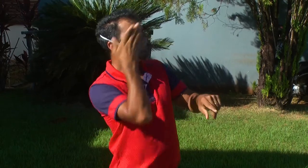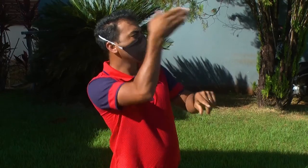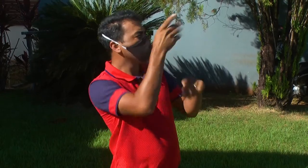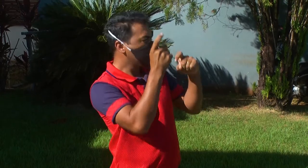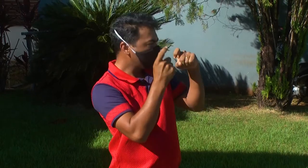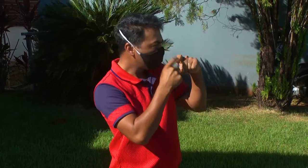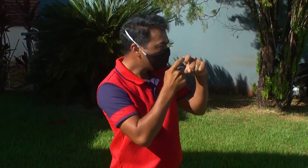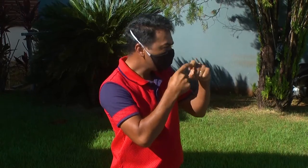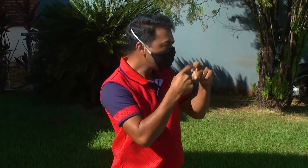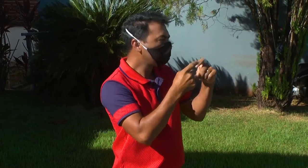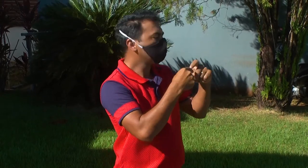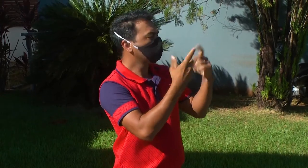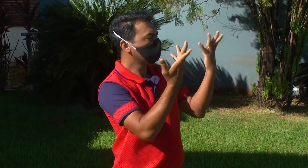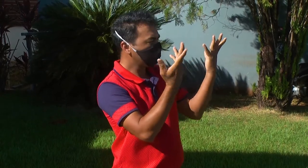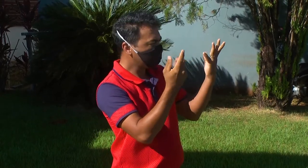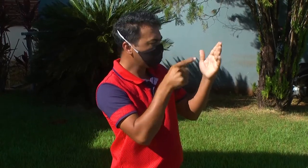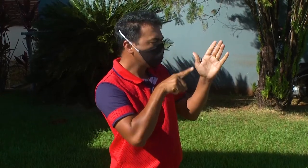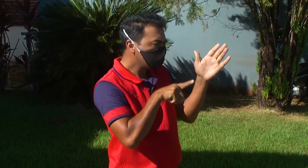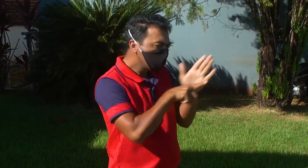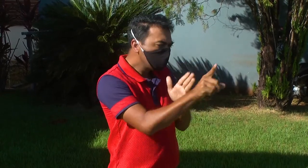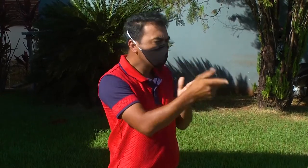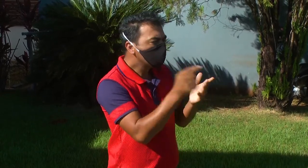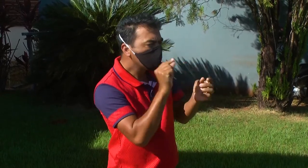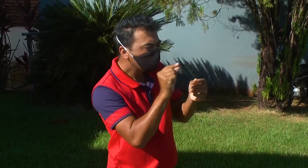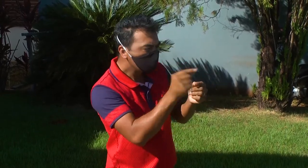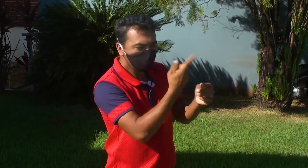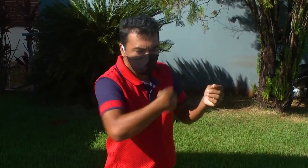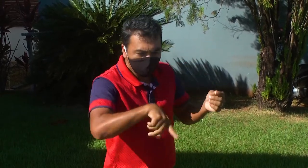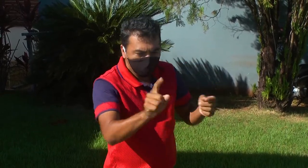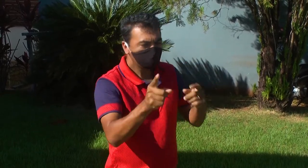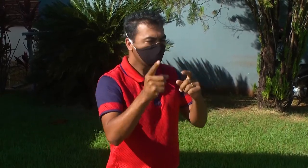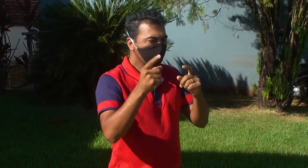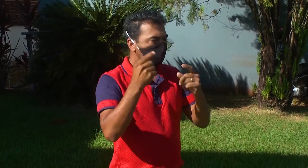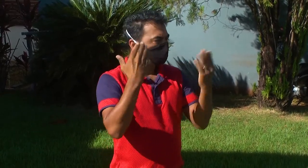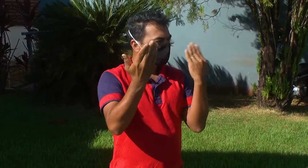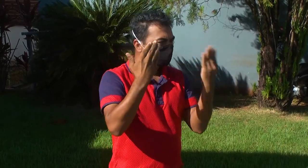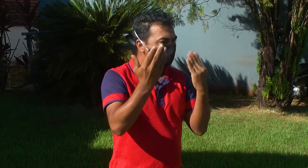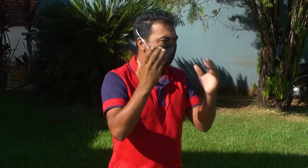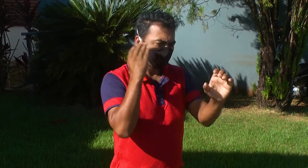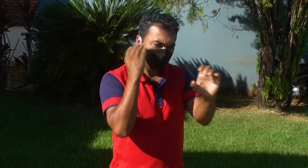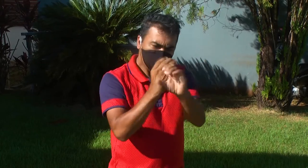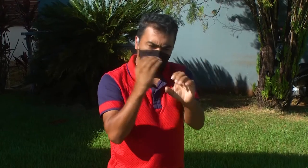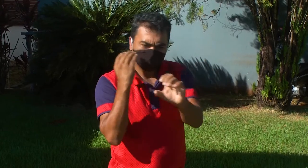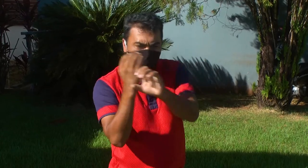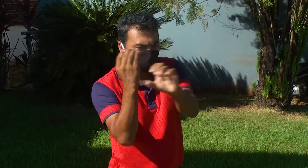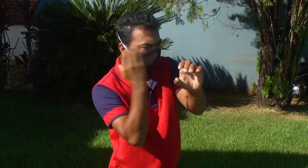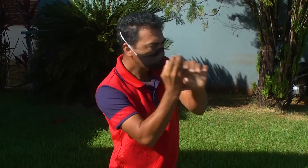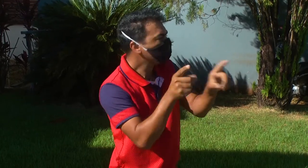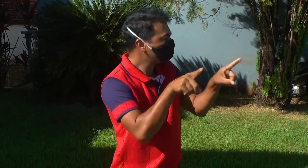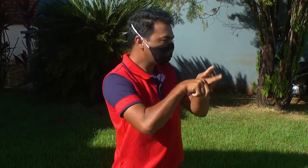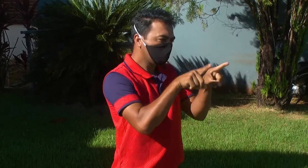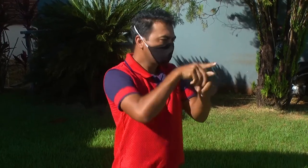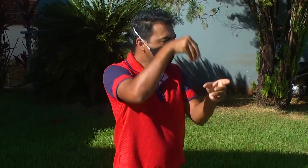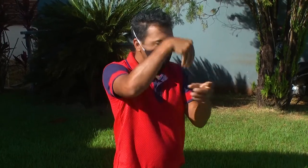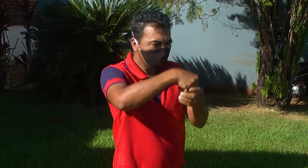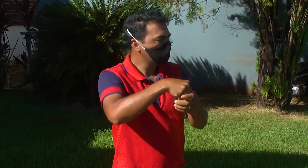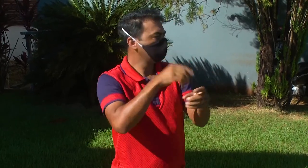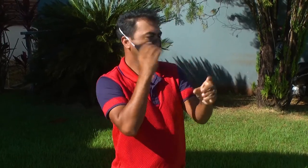sei. Mas já aconteceu comigo, por exemplo, de eu ir ao médico, fazer o exame, né, e não ter uma comunicação direta,